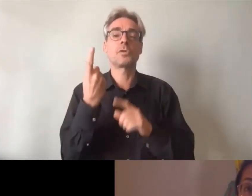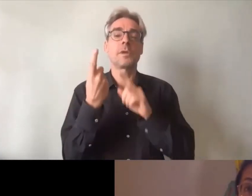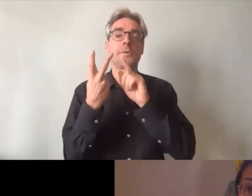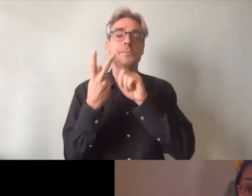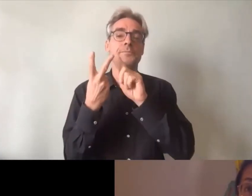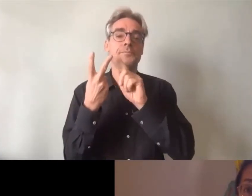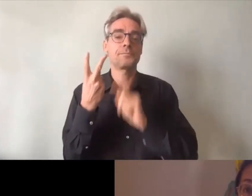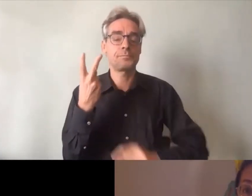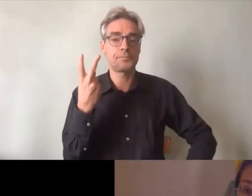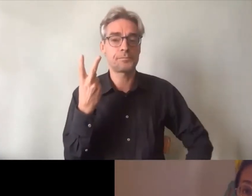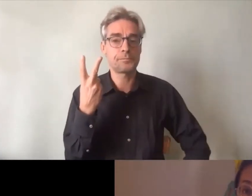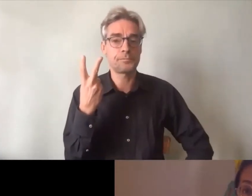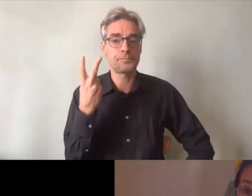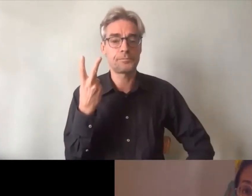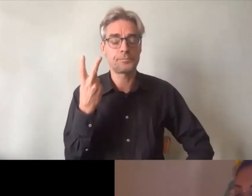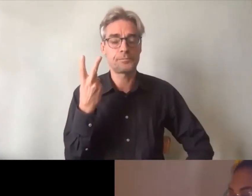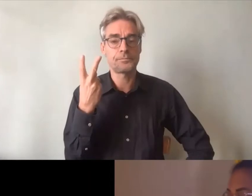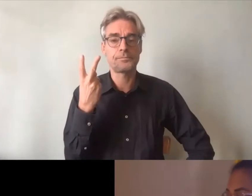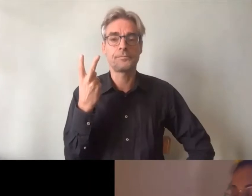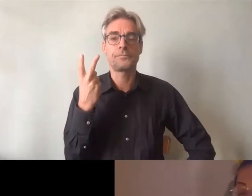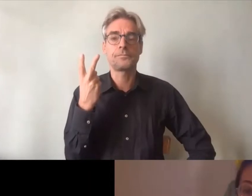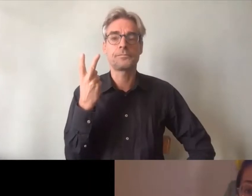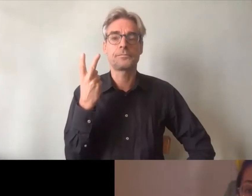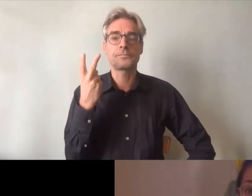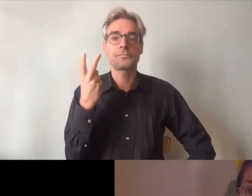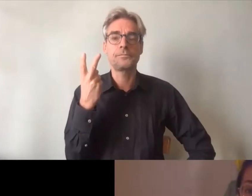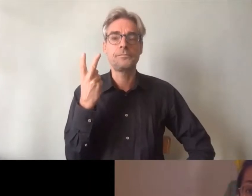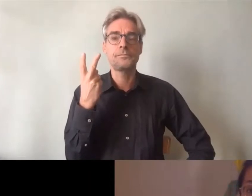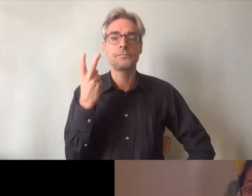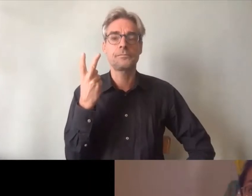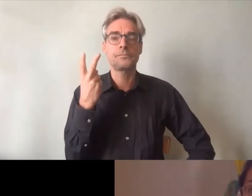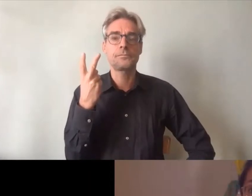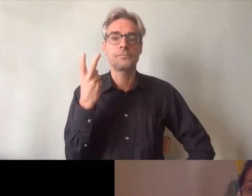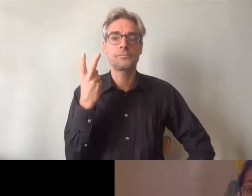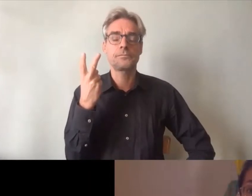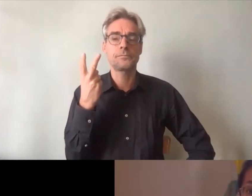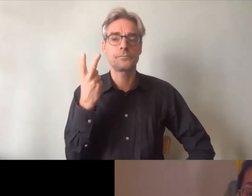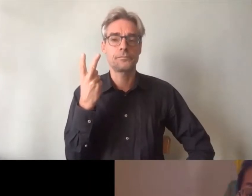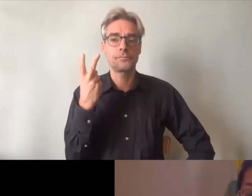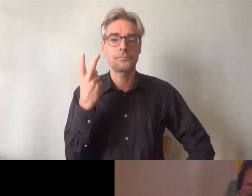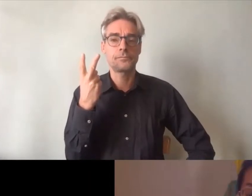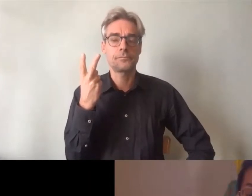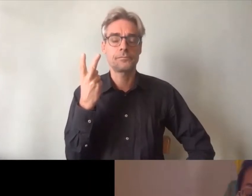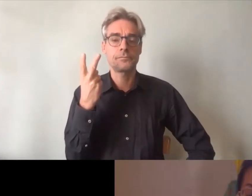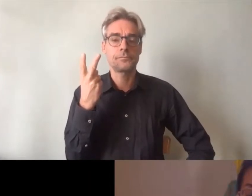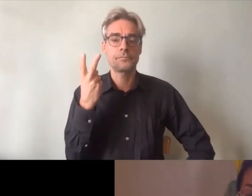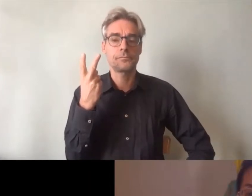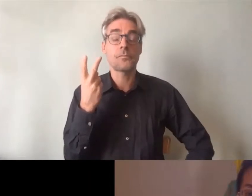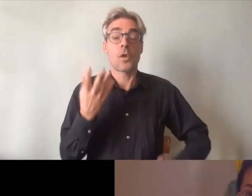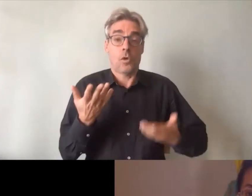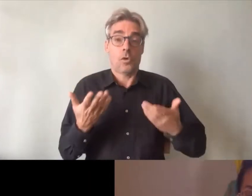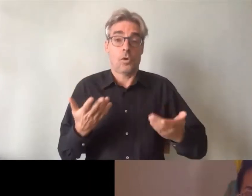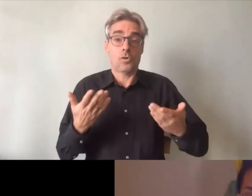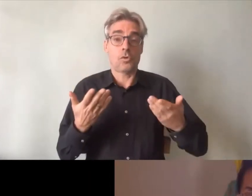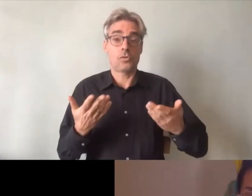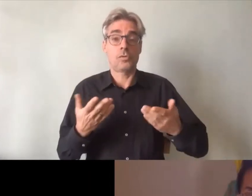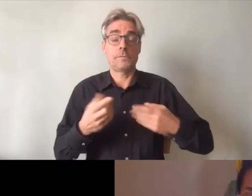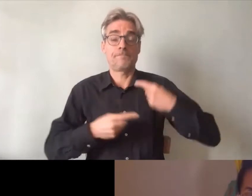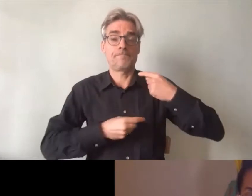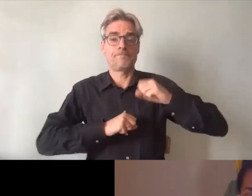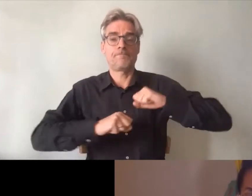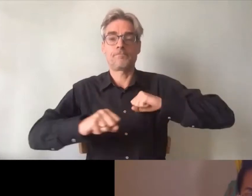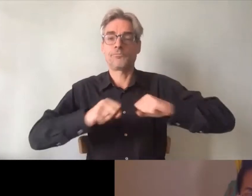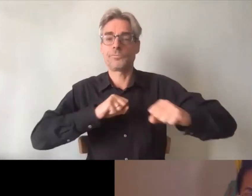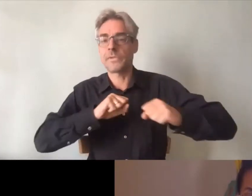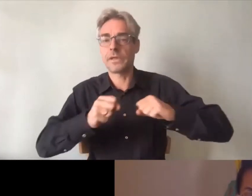la recherche appliquée, c'est qu'on est dans une dynamique qu'on appelle de